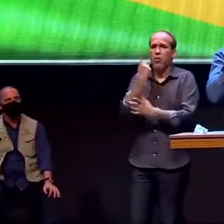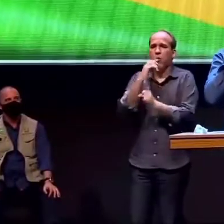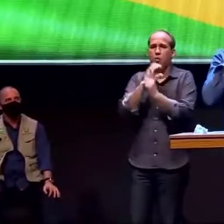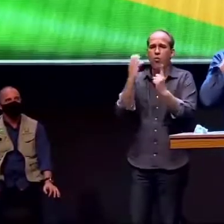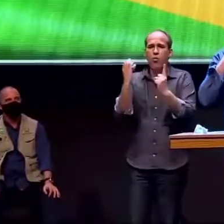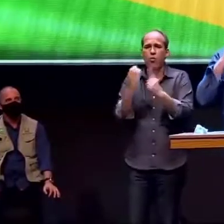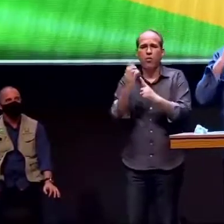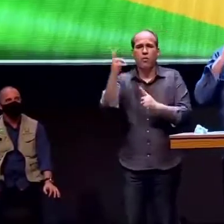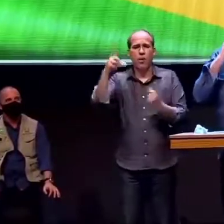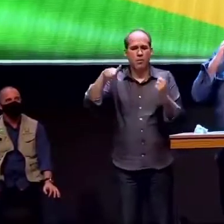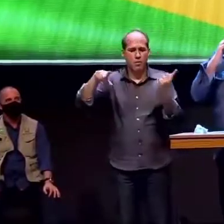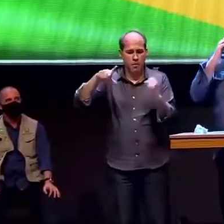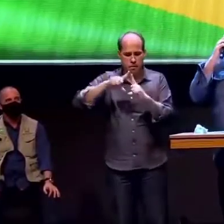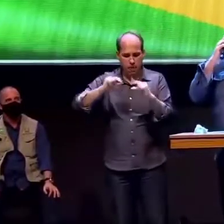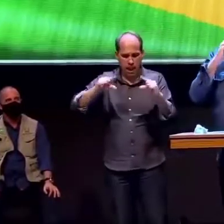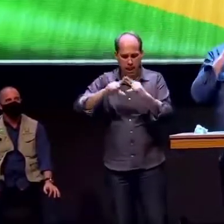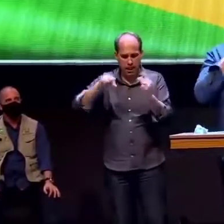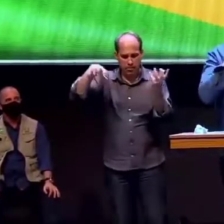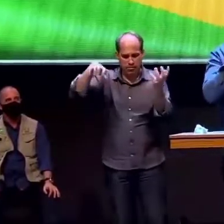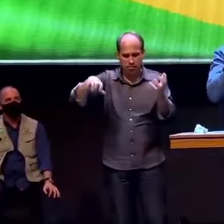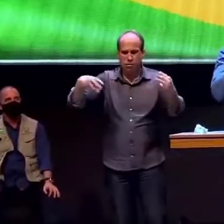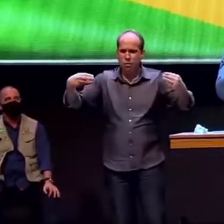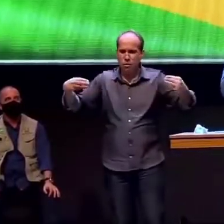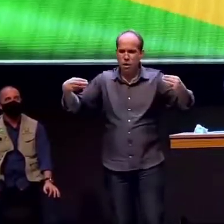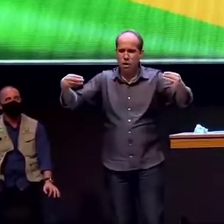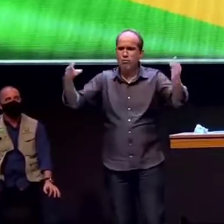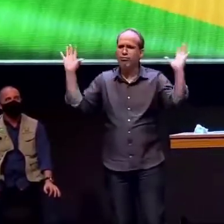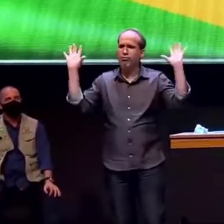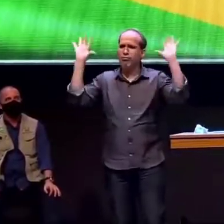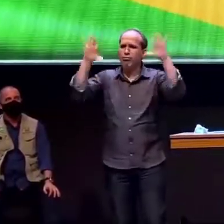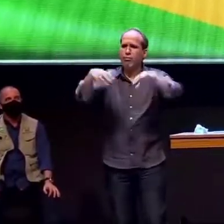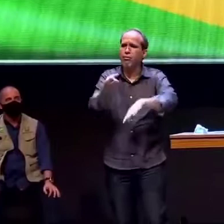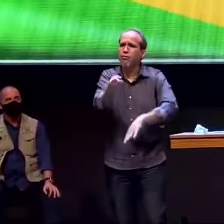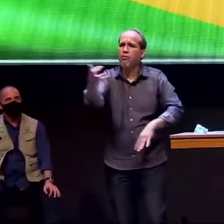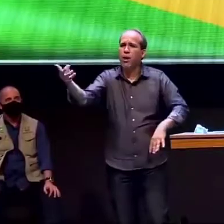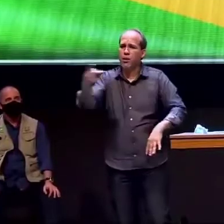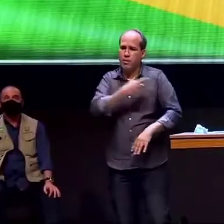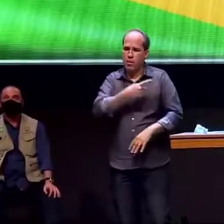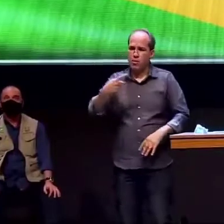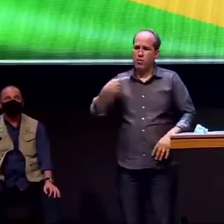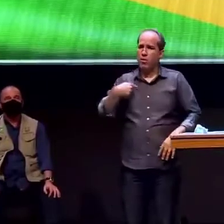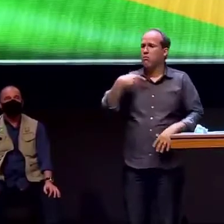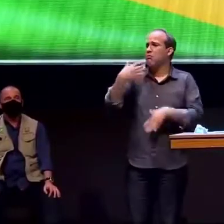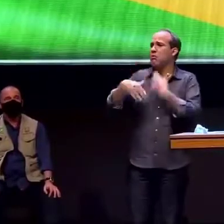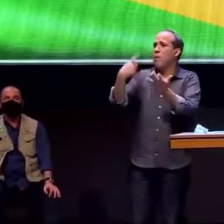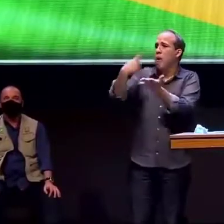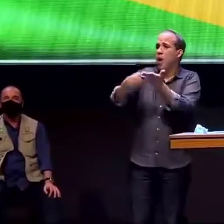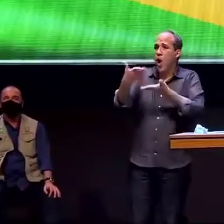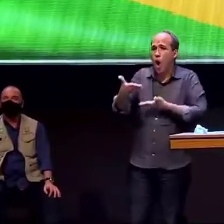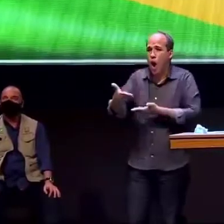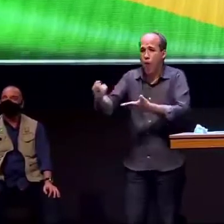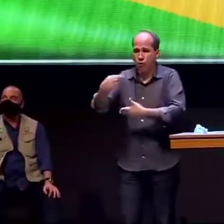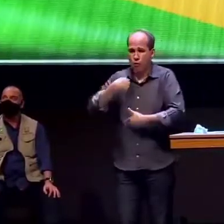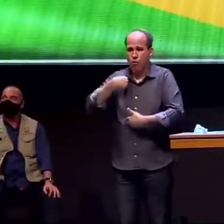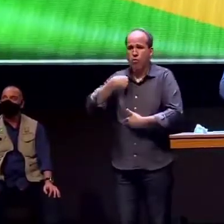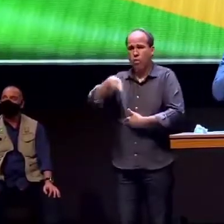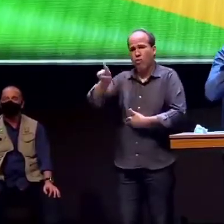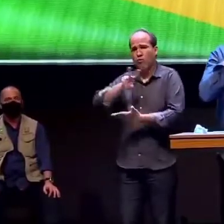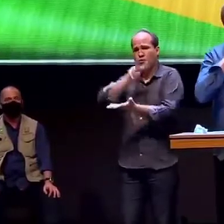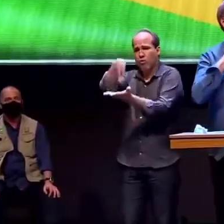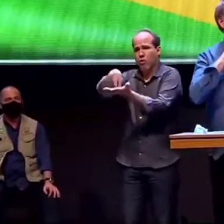lá na na Esplanada tinham vários pastores eu fui convidado eu me lembro muito bem do Silas Malafaia